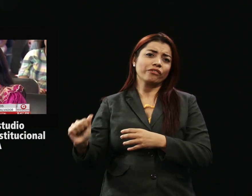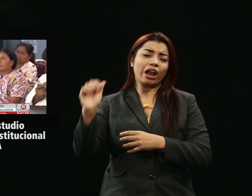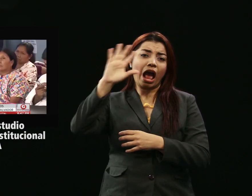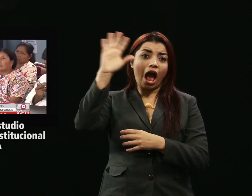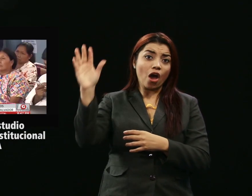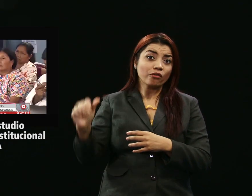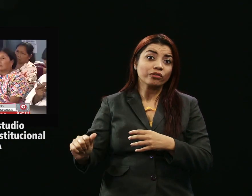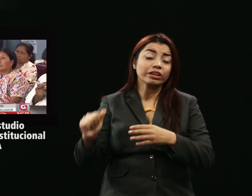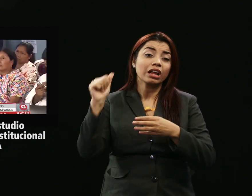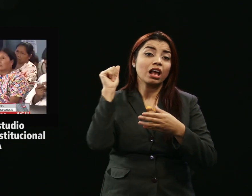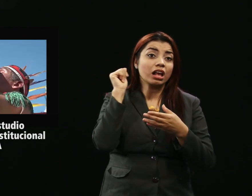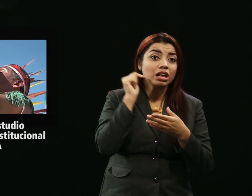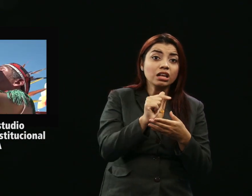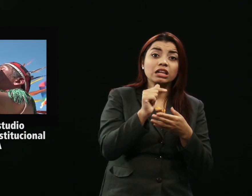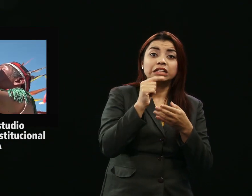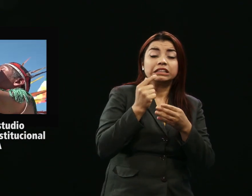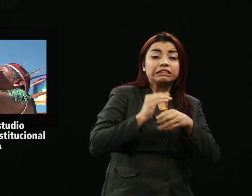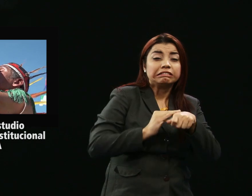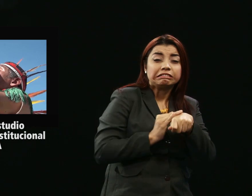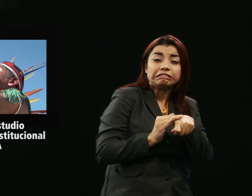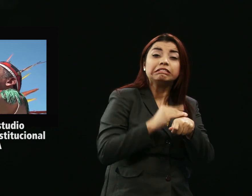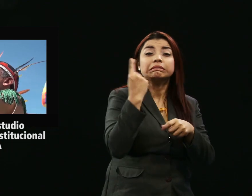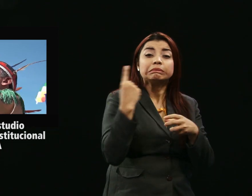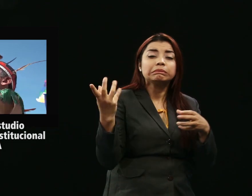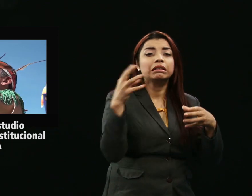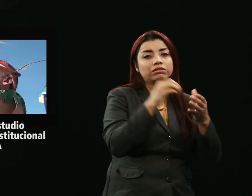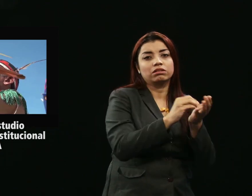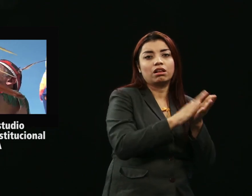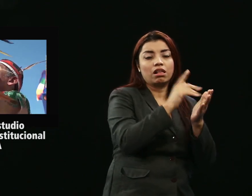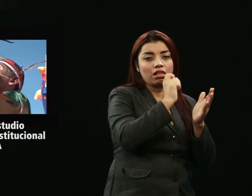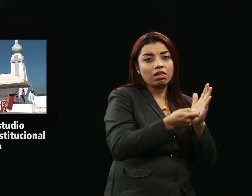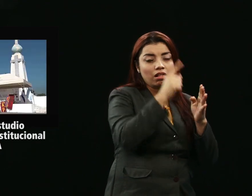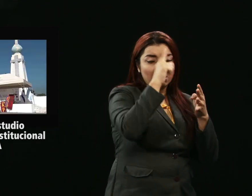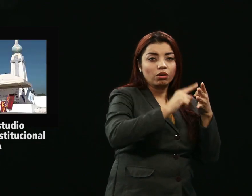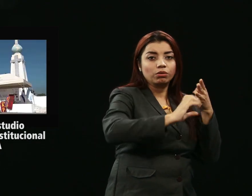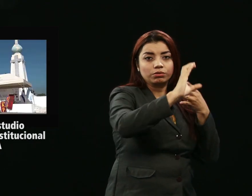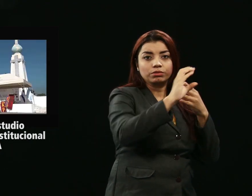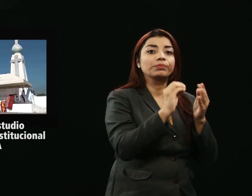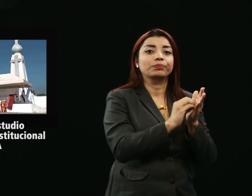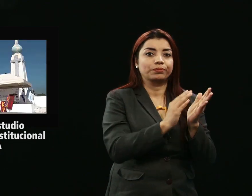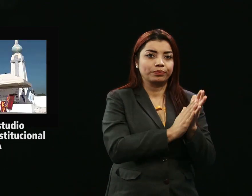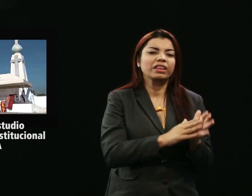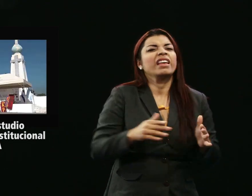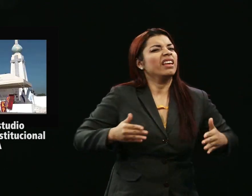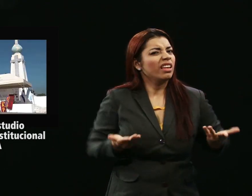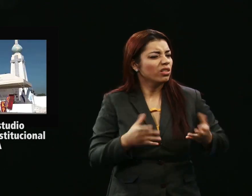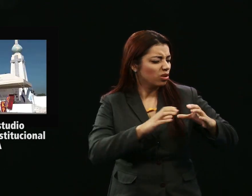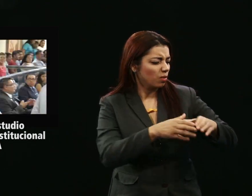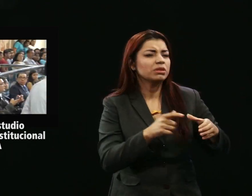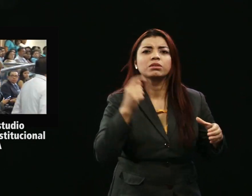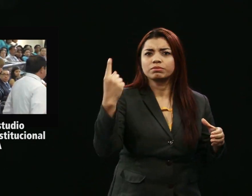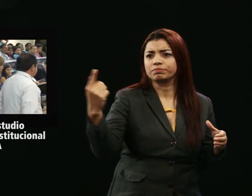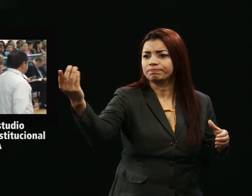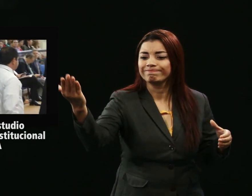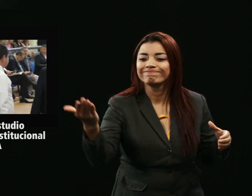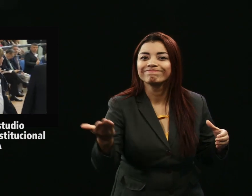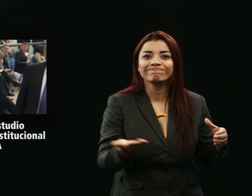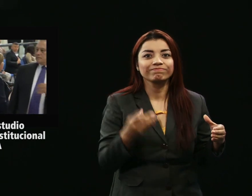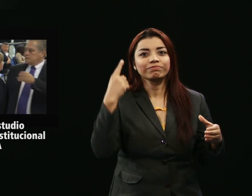los parlamentarios recibieron a la fundadora de la Asociación Salvadoreña de Sordos, Griselda Celedón, declarada por el Congreso